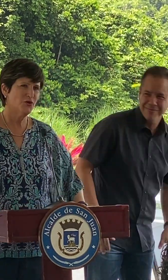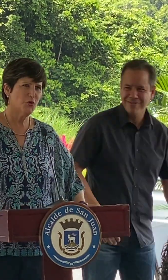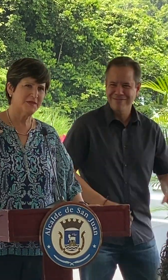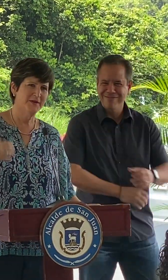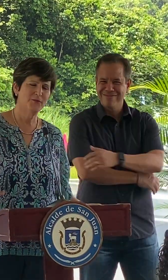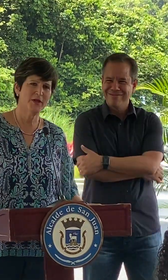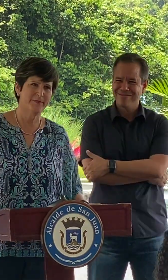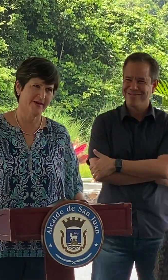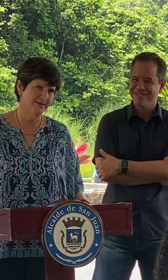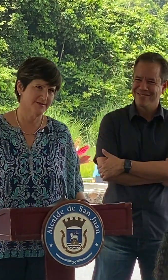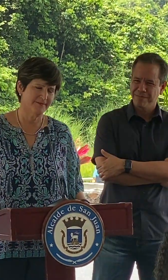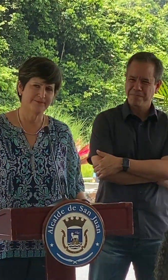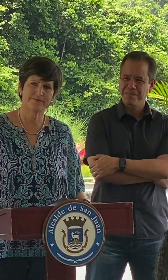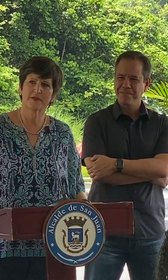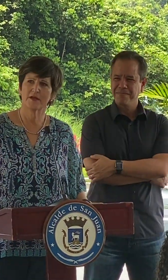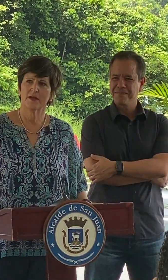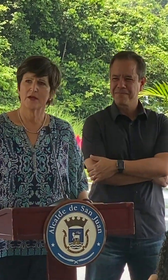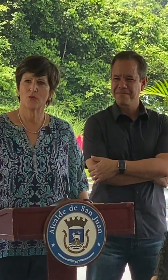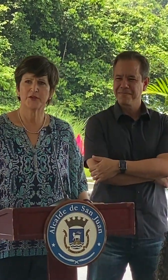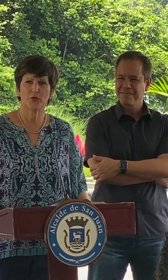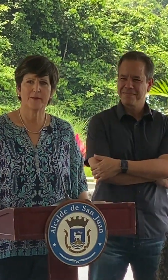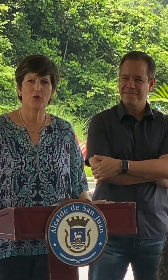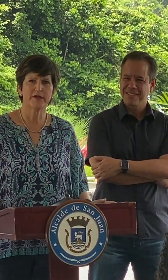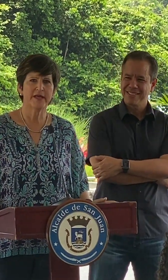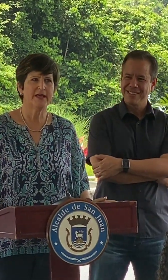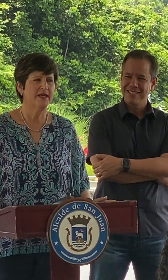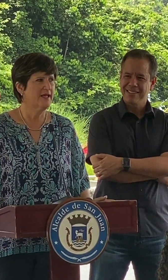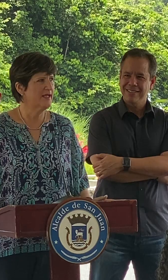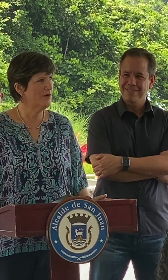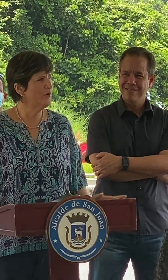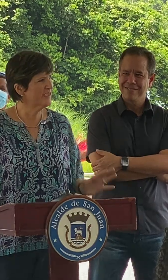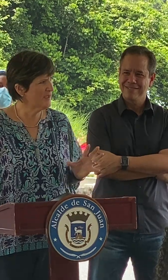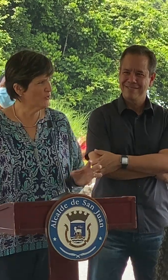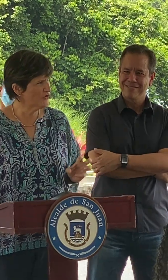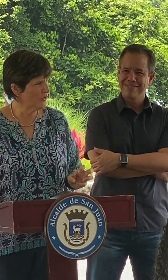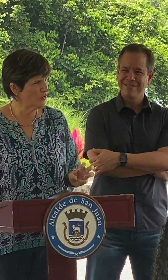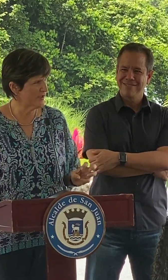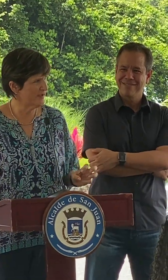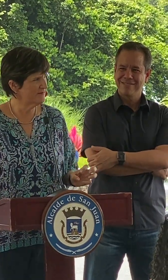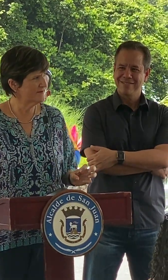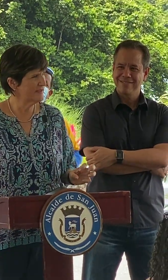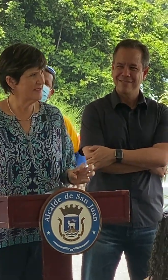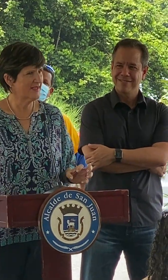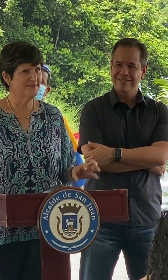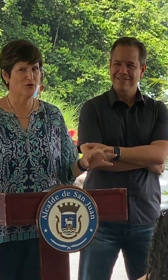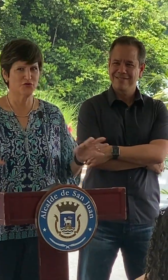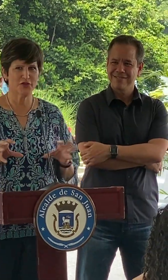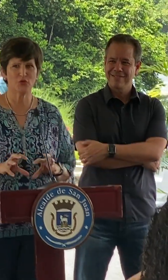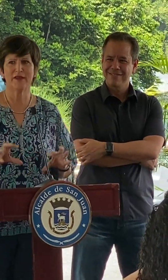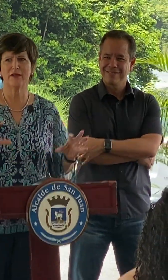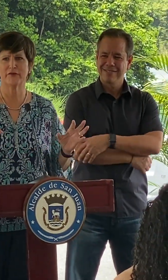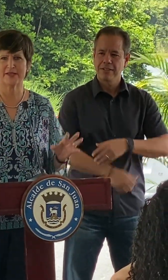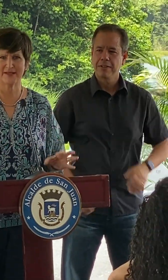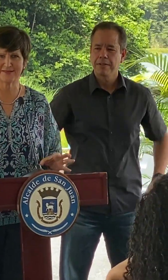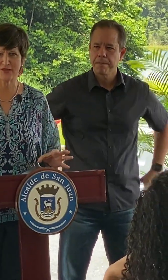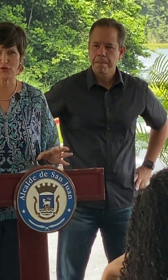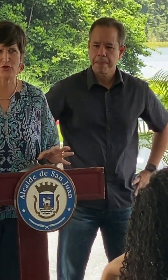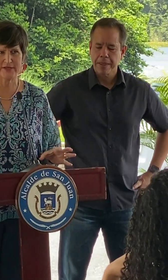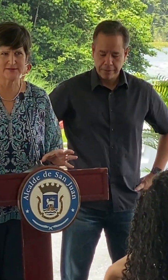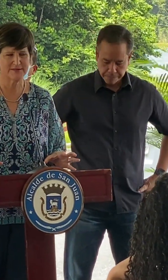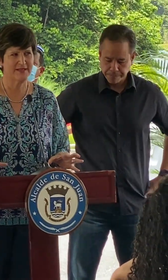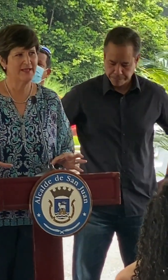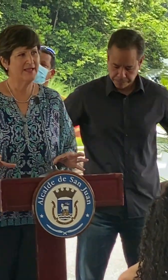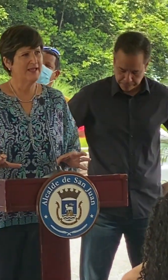el sentido de optimismo y esperanza cuando vemos que un equipo se reúne que se constituye de diferentes